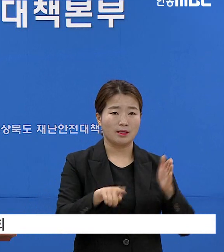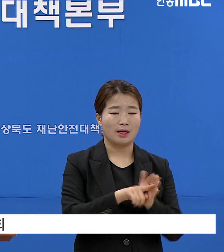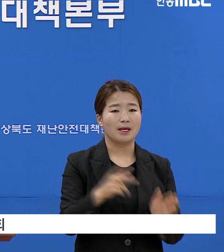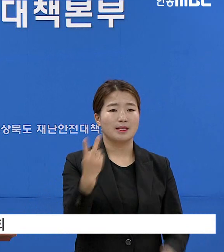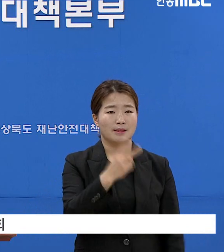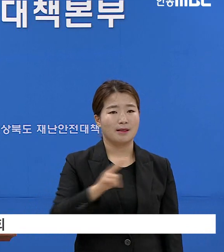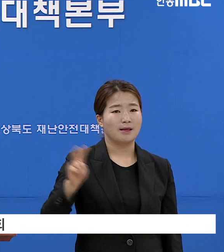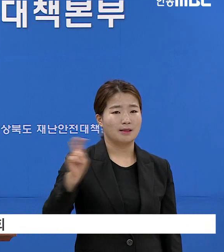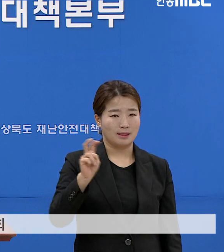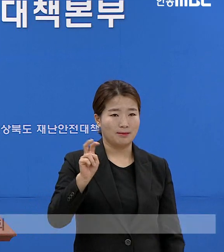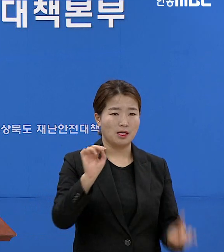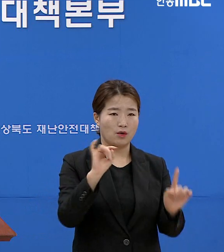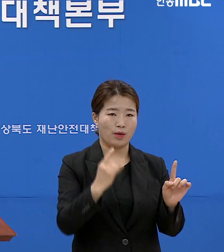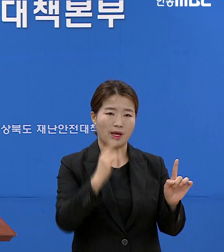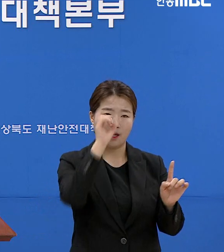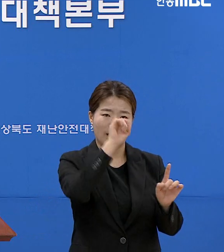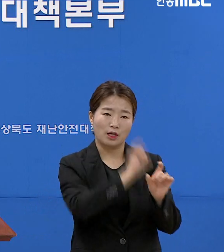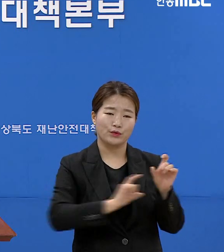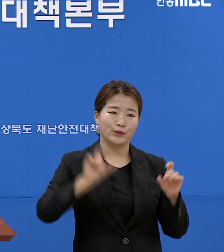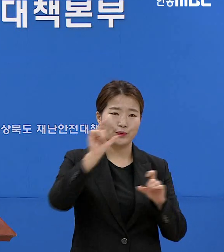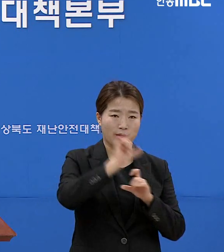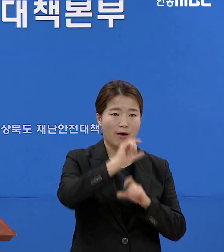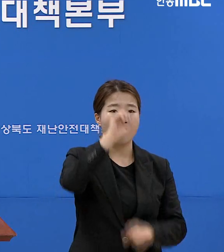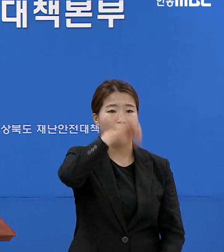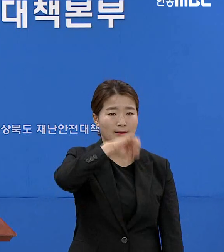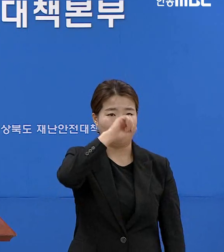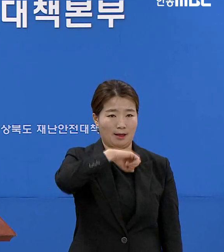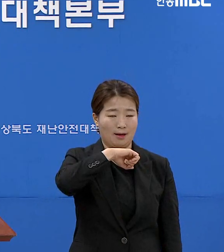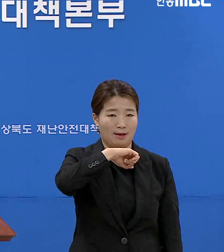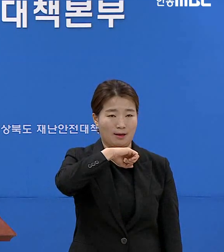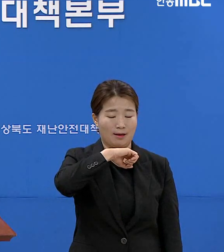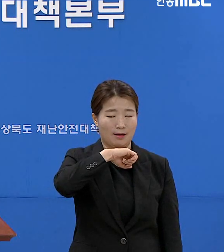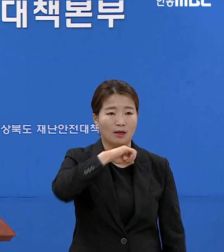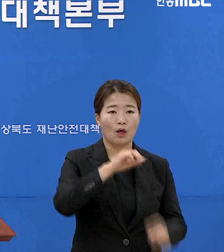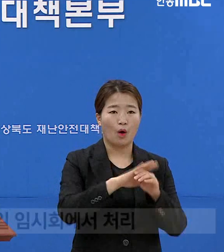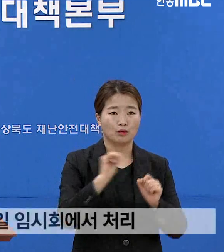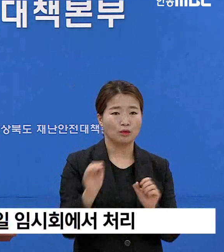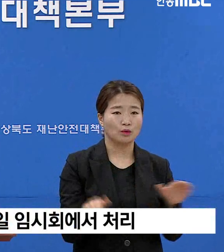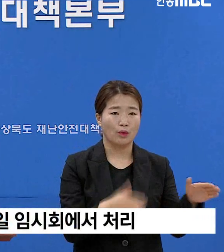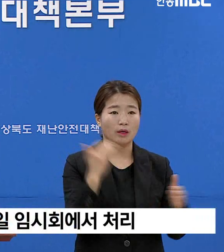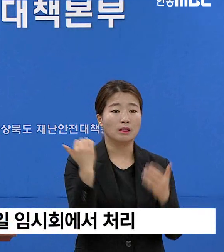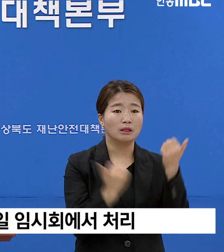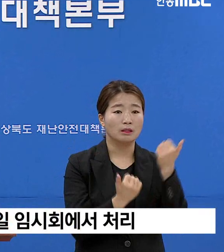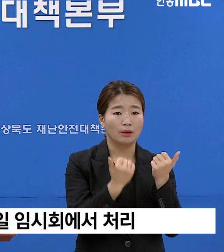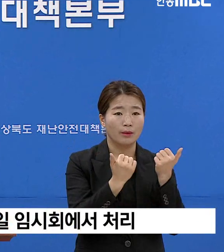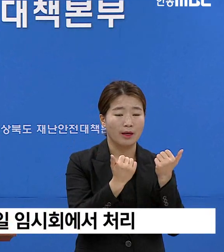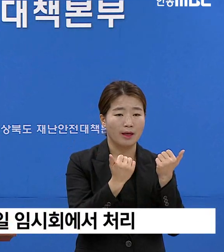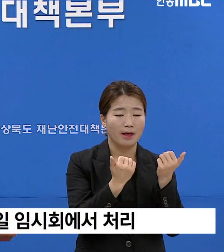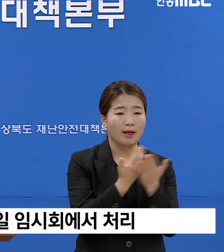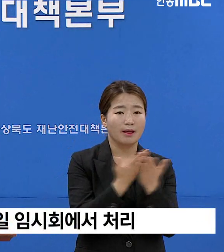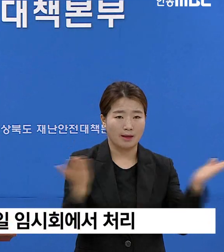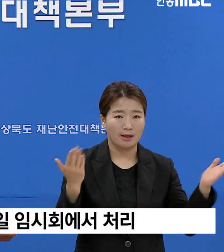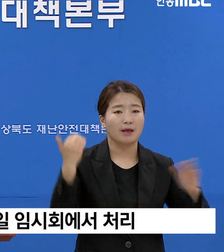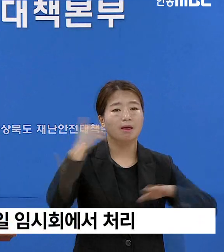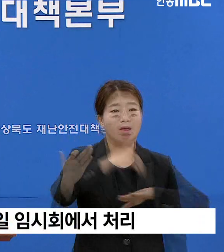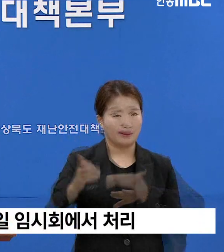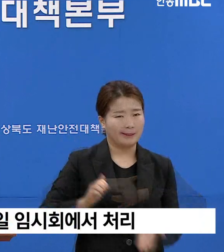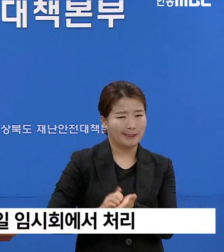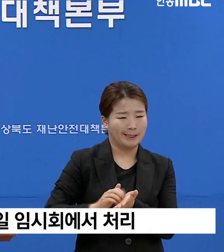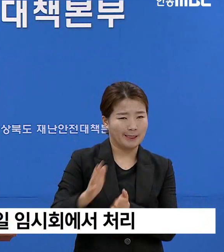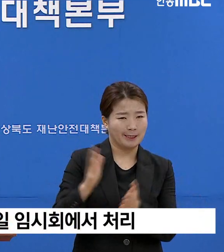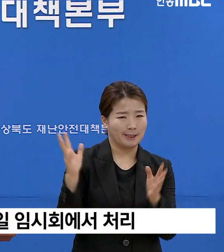제1회 추가경정예산안이 경상북도 의회로 회부될 예정입니다.